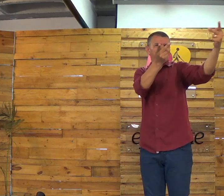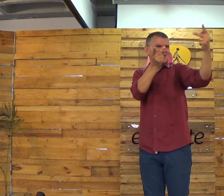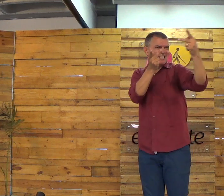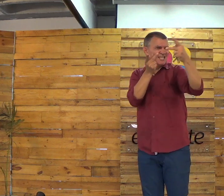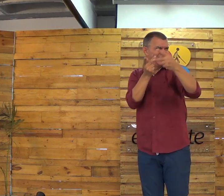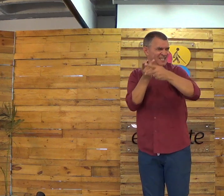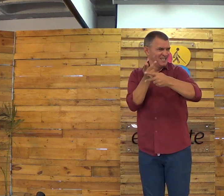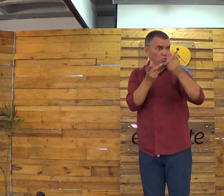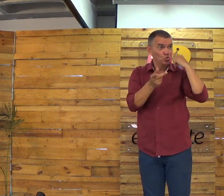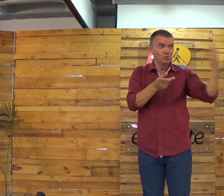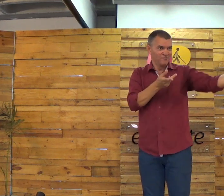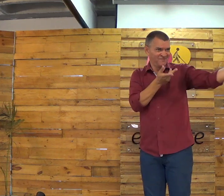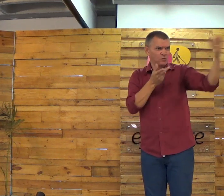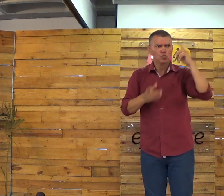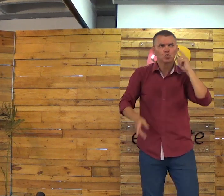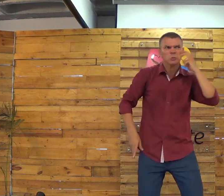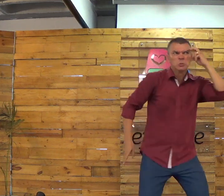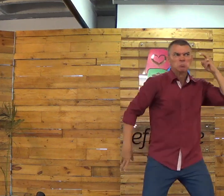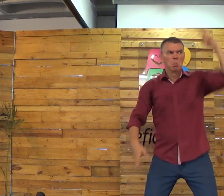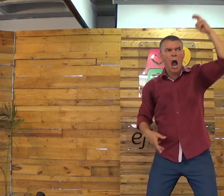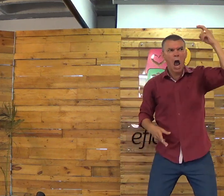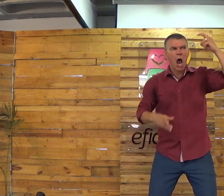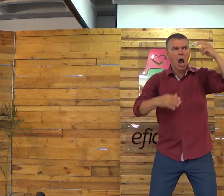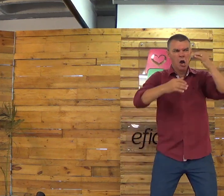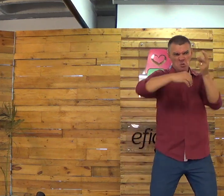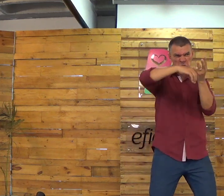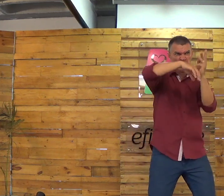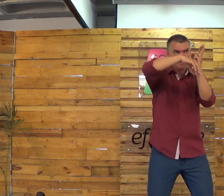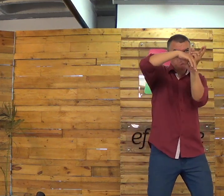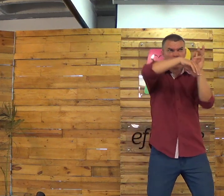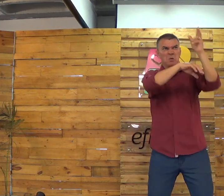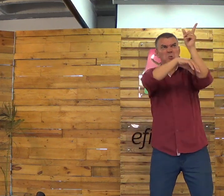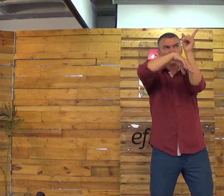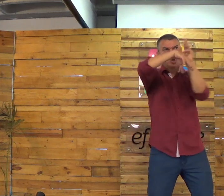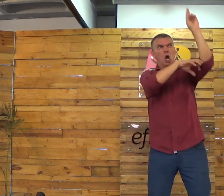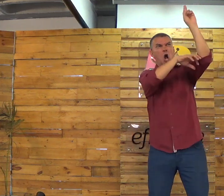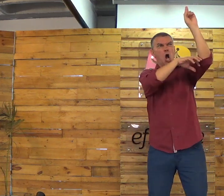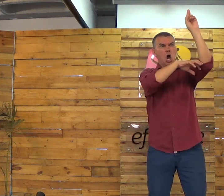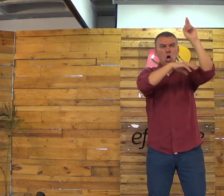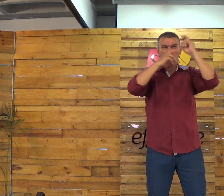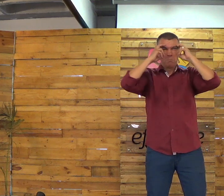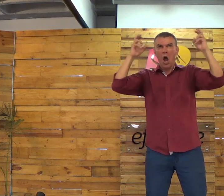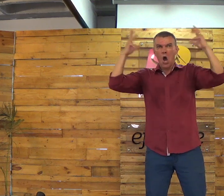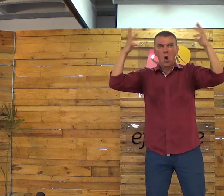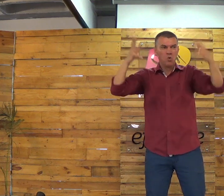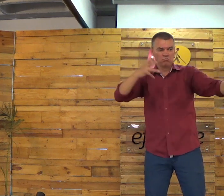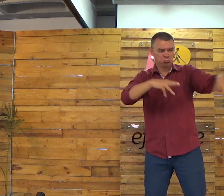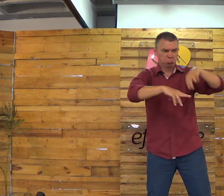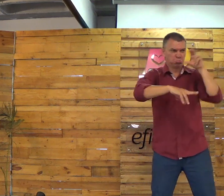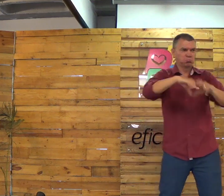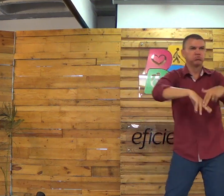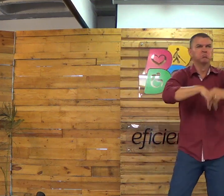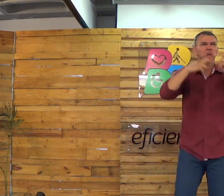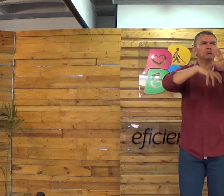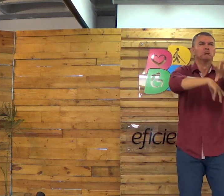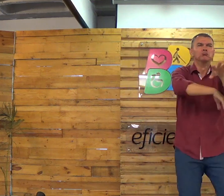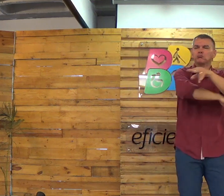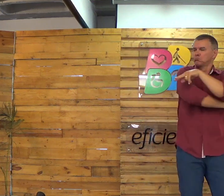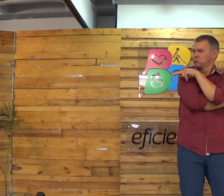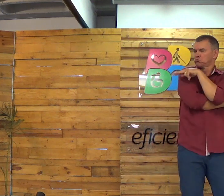Você surdo que veio para a primeira vez, né? Você que já é doutor e estudou pra caramba até agora.